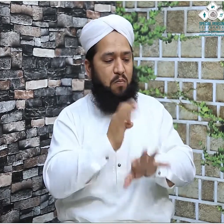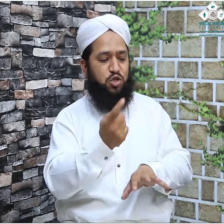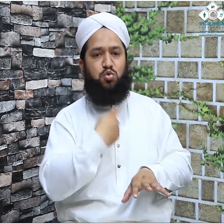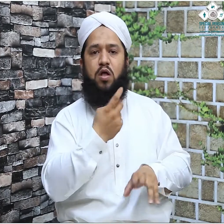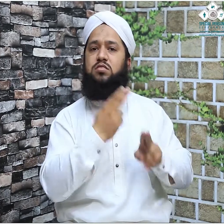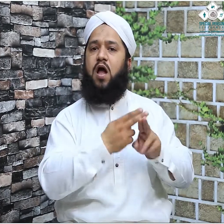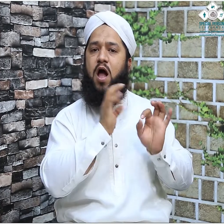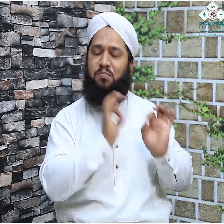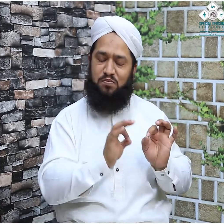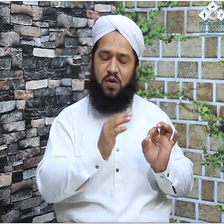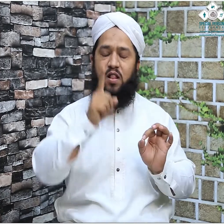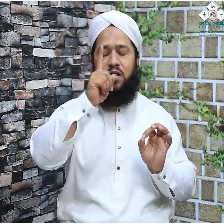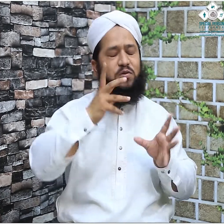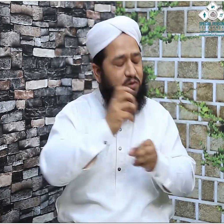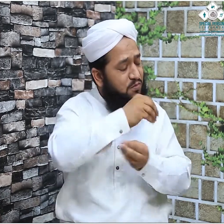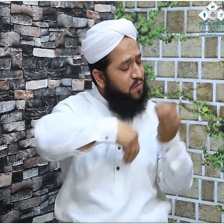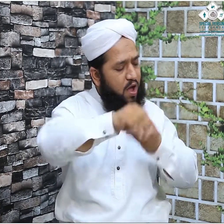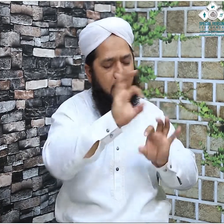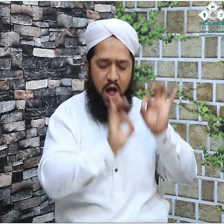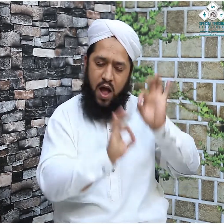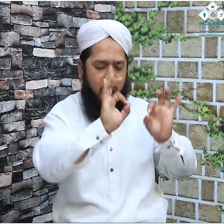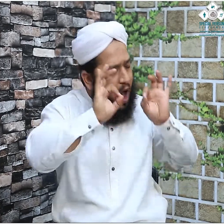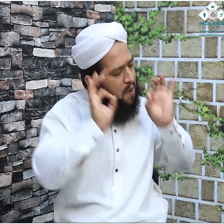سبسکرائب بھی کیجئے اور اس کو ویڈیو کو شیئر بھی کیجئے